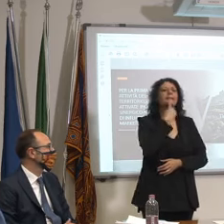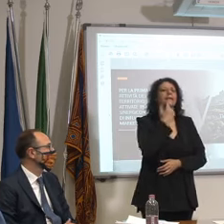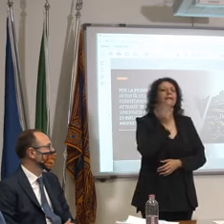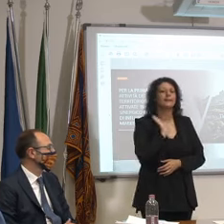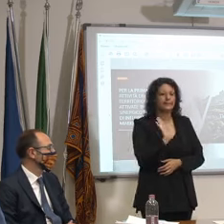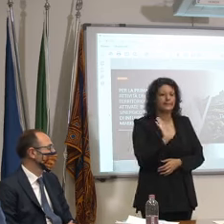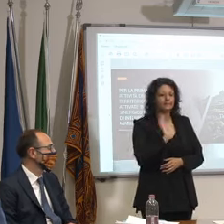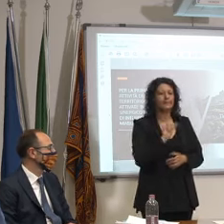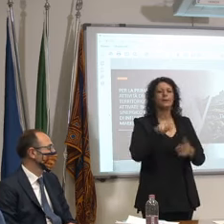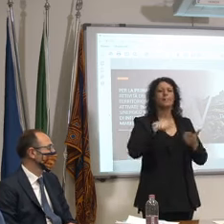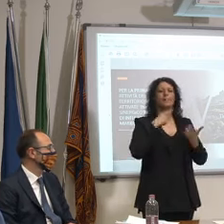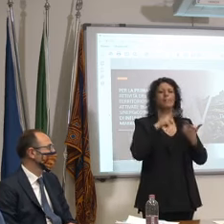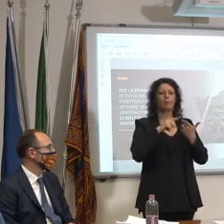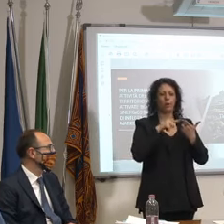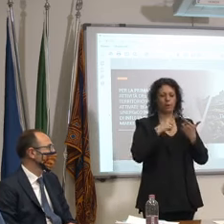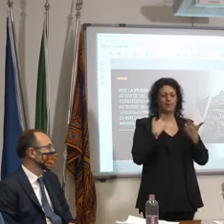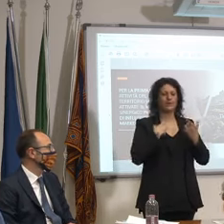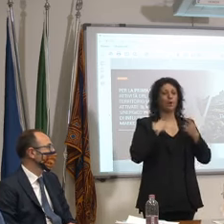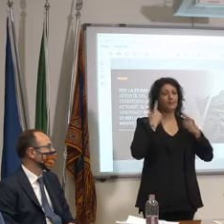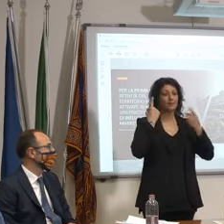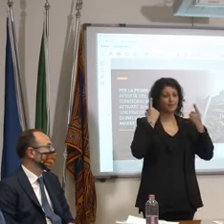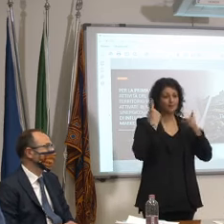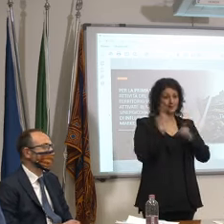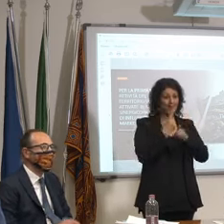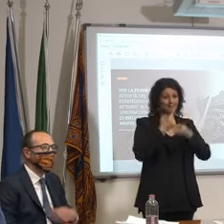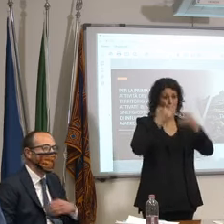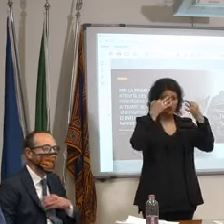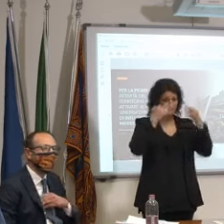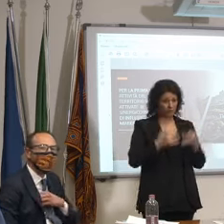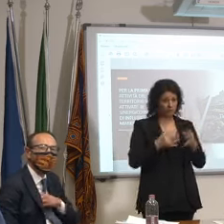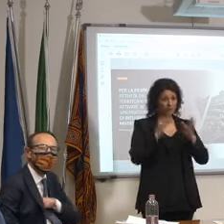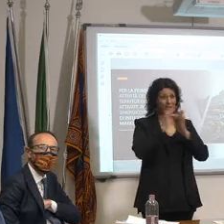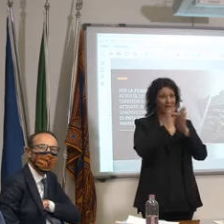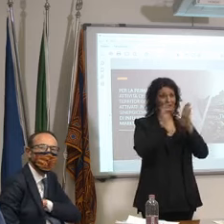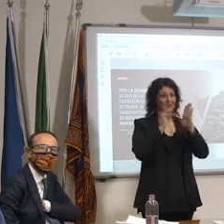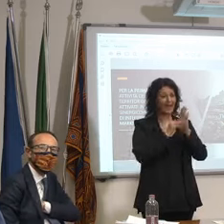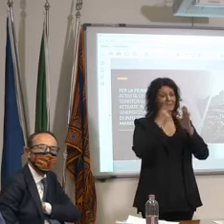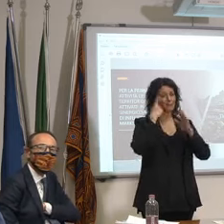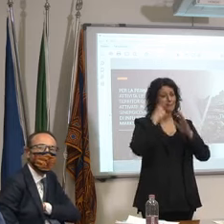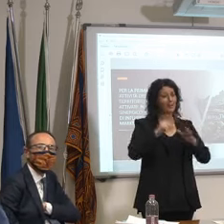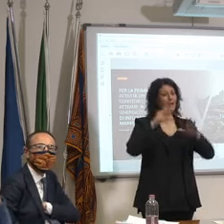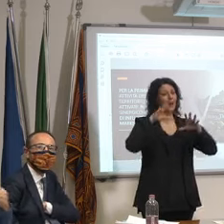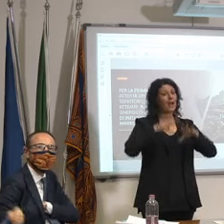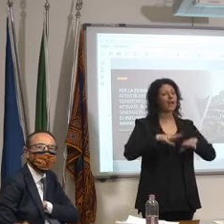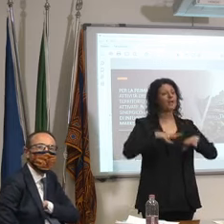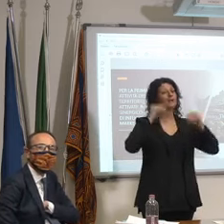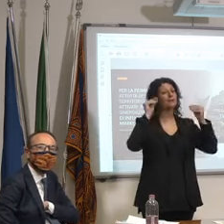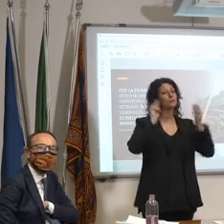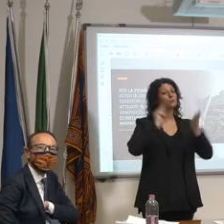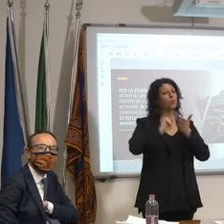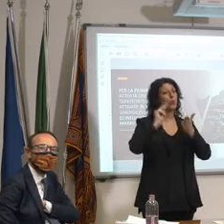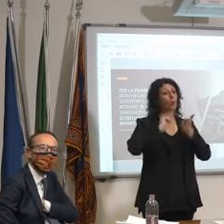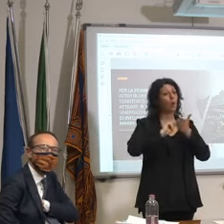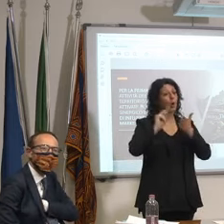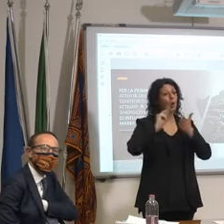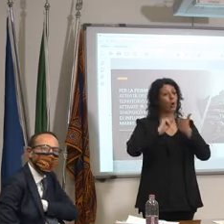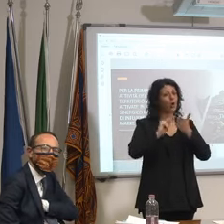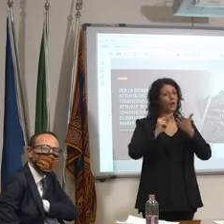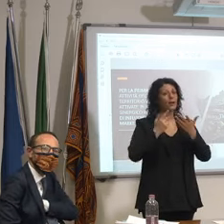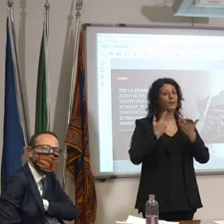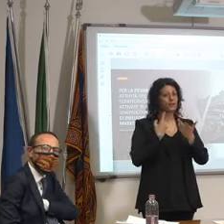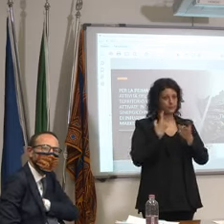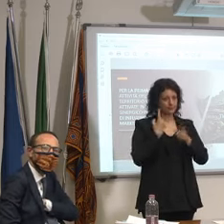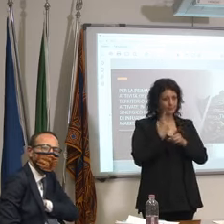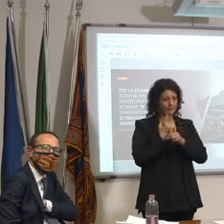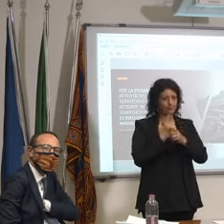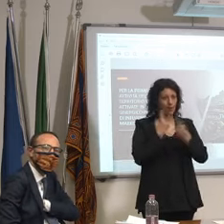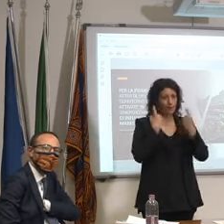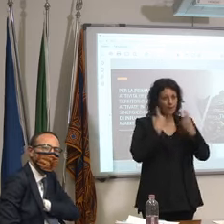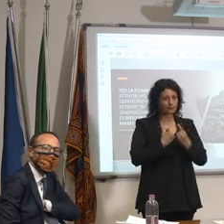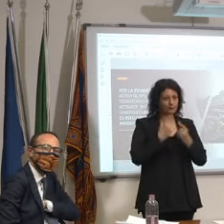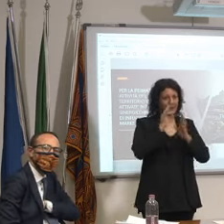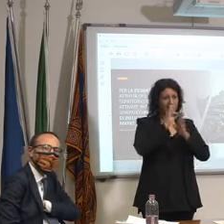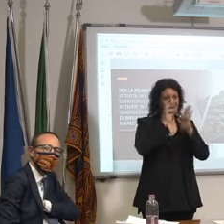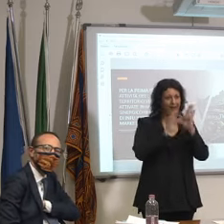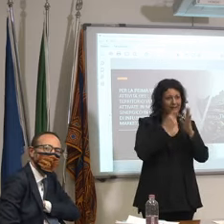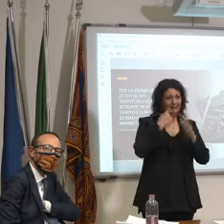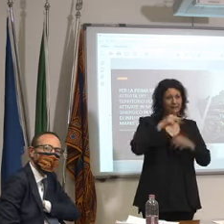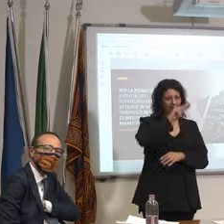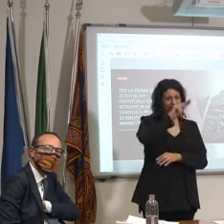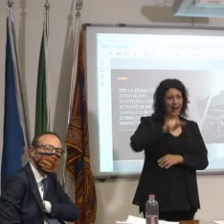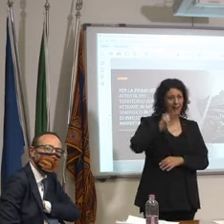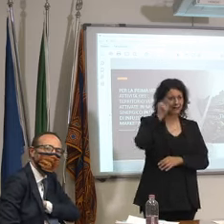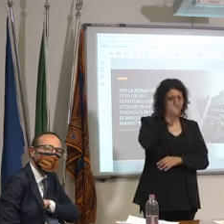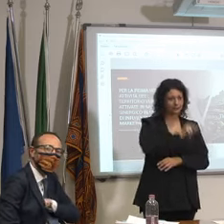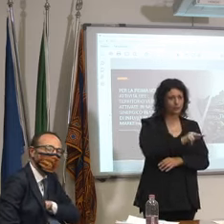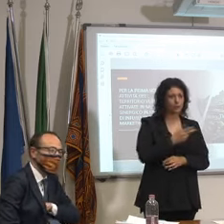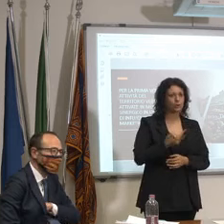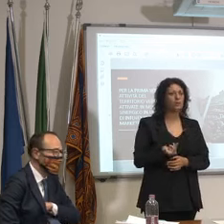peraltro posso dire sapendo che fra due giorni avremo la data delle elezioni dovrei fissare l'anno scolastico perché qualcuno siccome